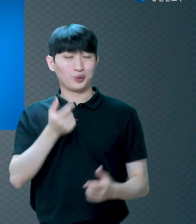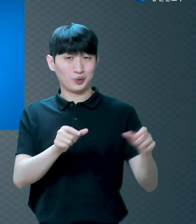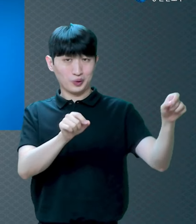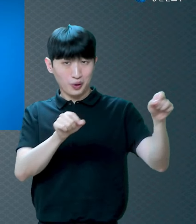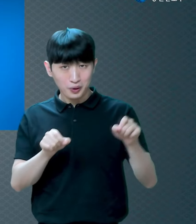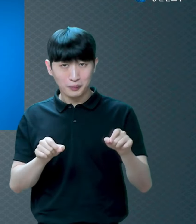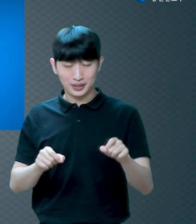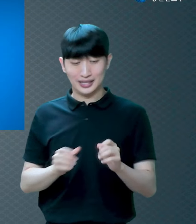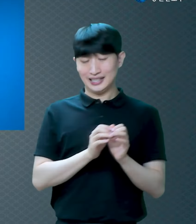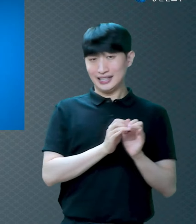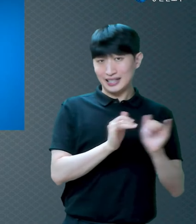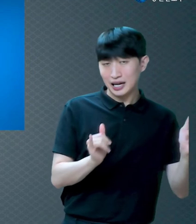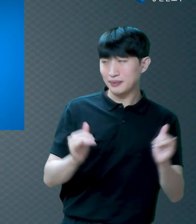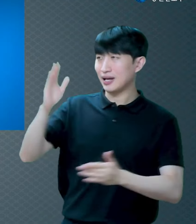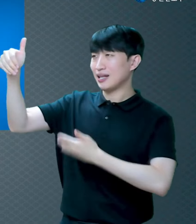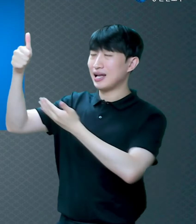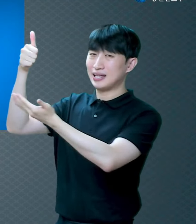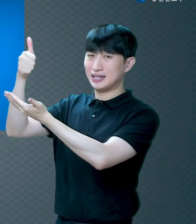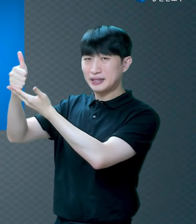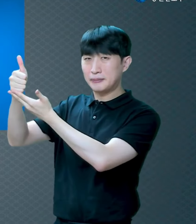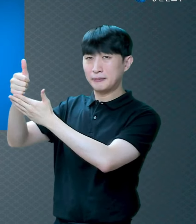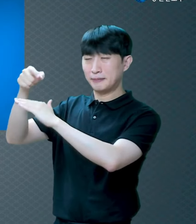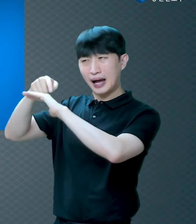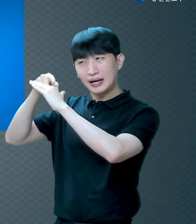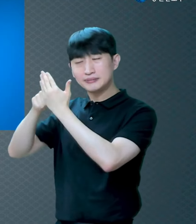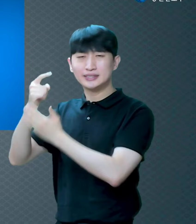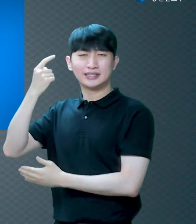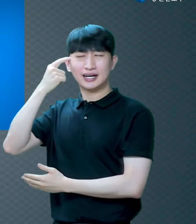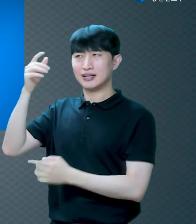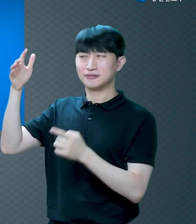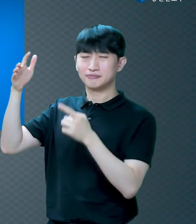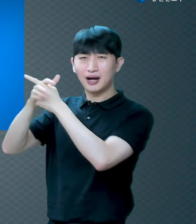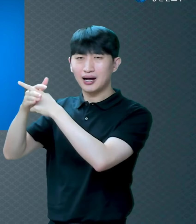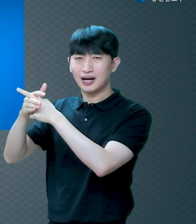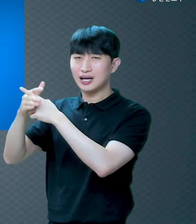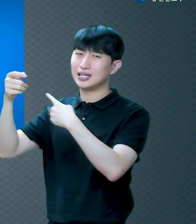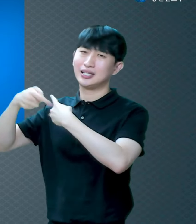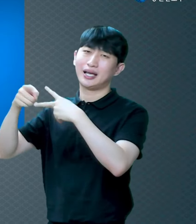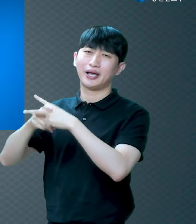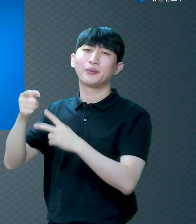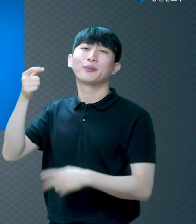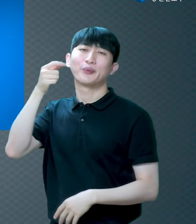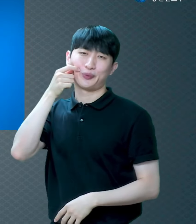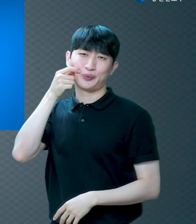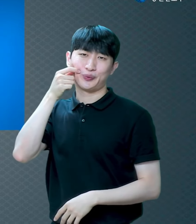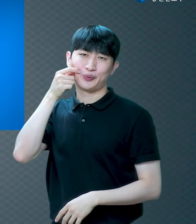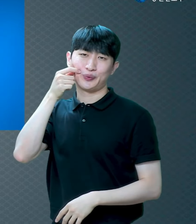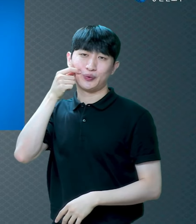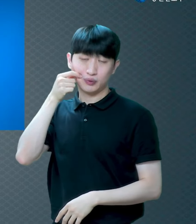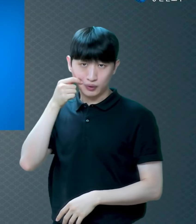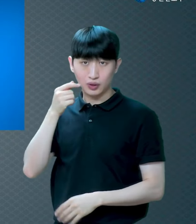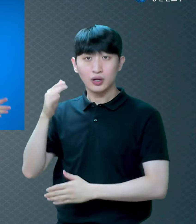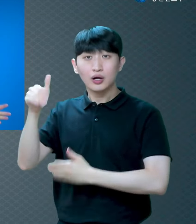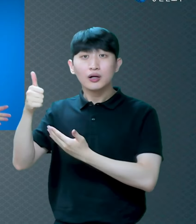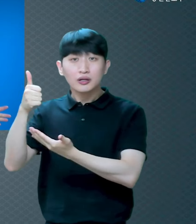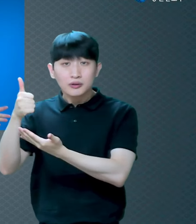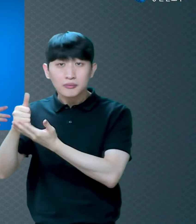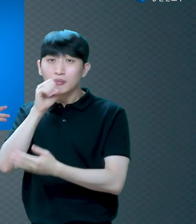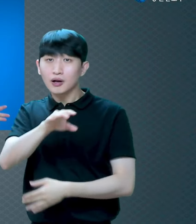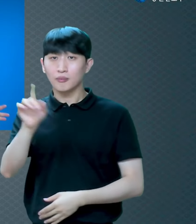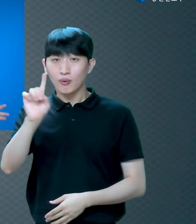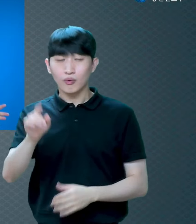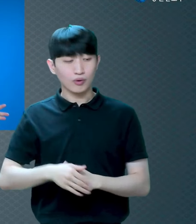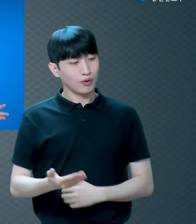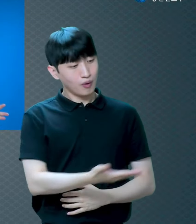이해하라고 하는 게 아니라 믿으라고 말씀하시는 거예요 왜 미리 보여줬잖아요